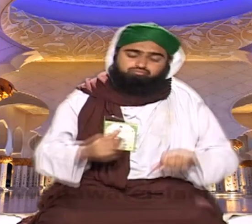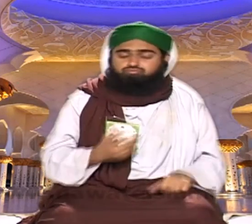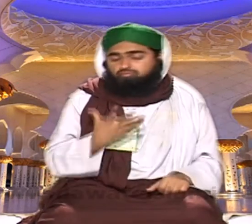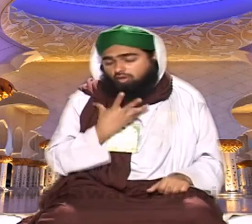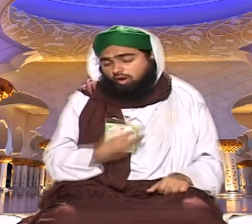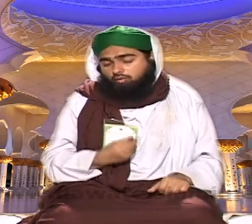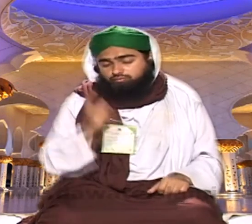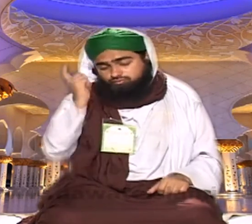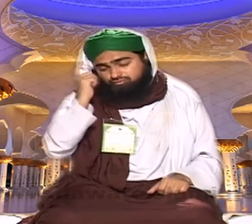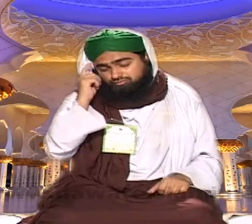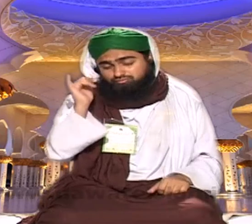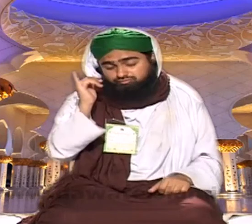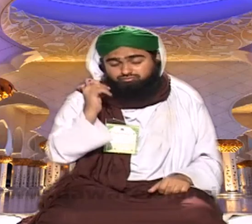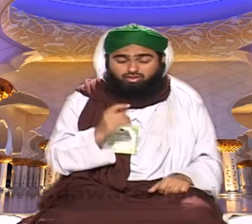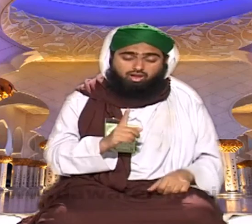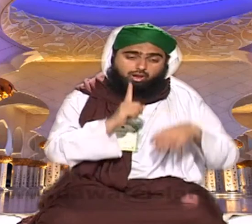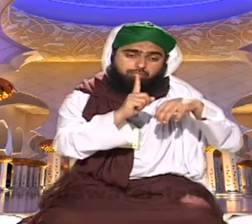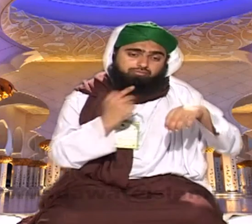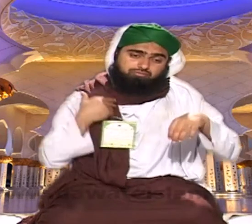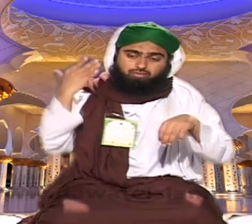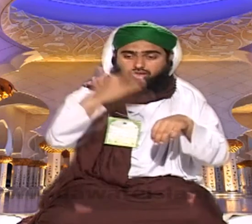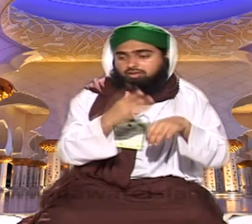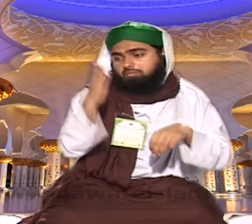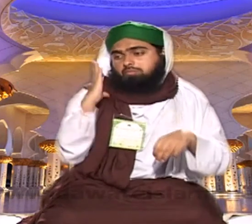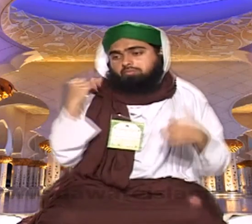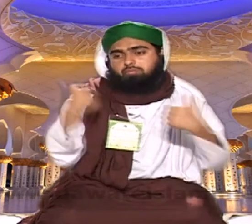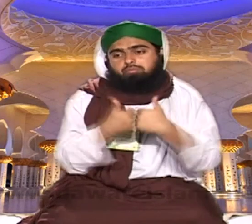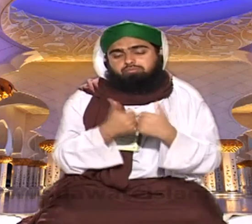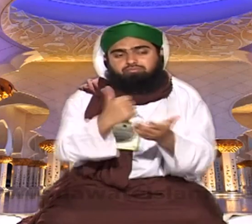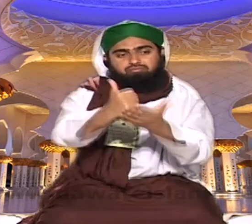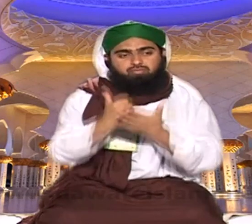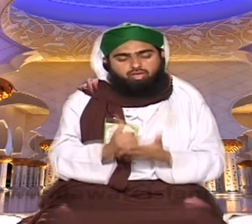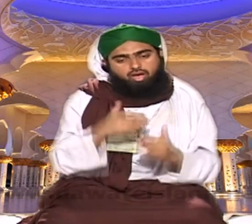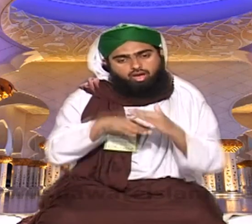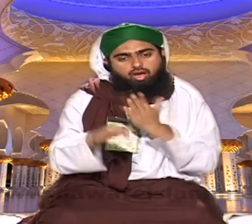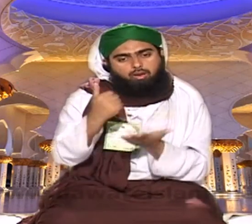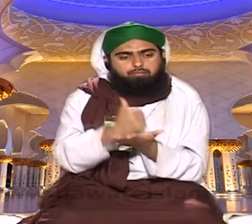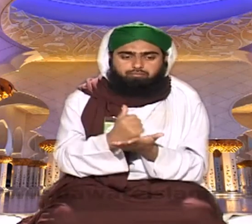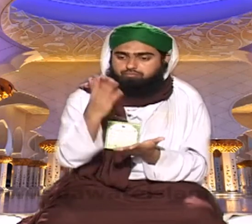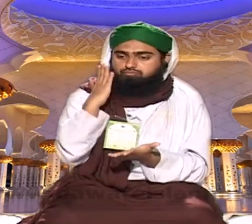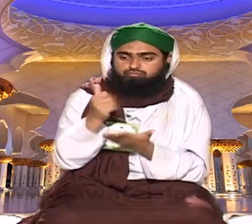اور یہ افسوس کریں ہم تو کیا پڑید اللہ کی رحمت سے کہ مدینہ کی آدھری کا ثواب مل جائے